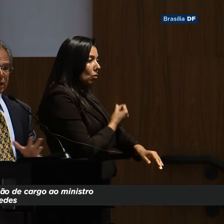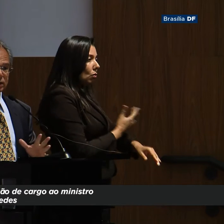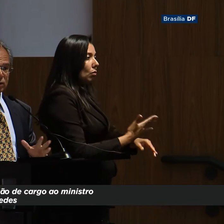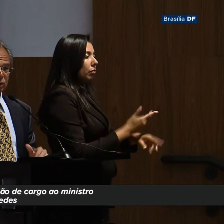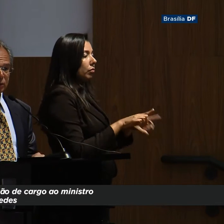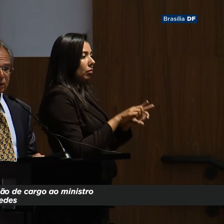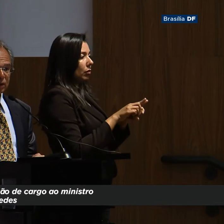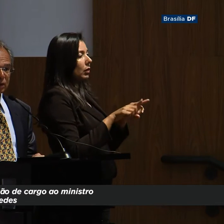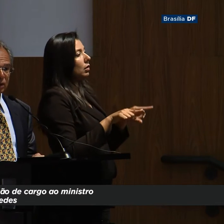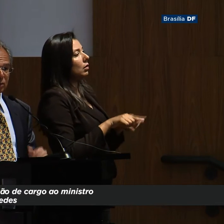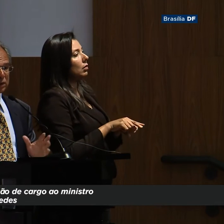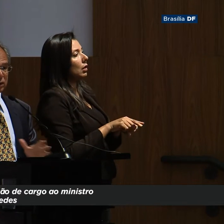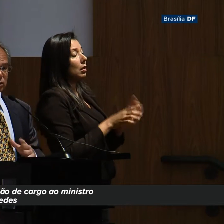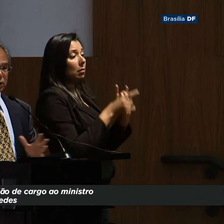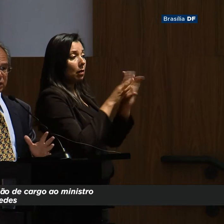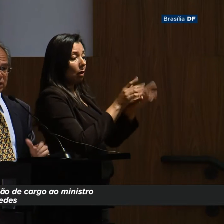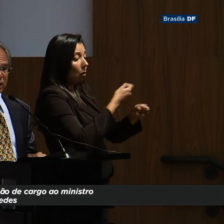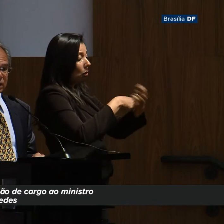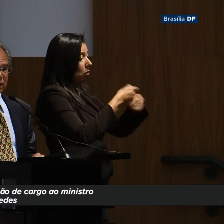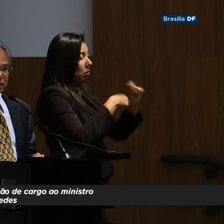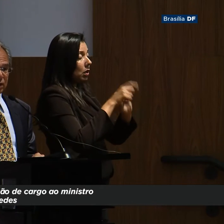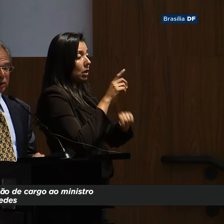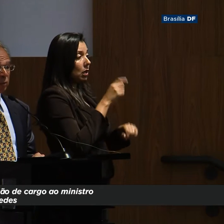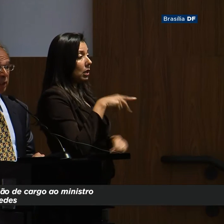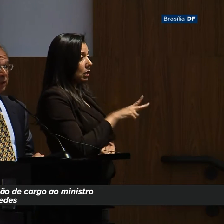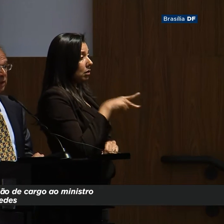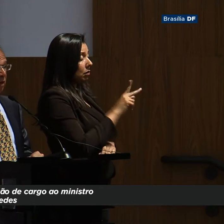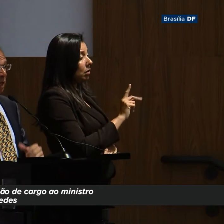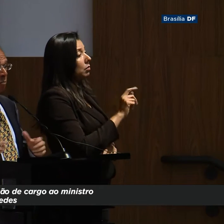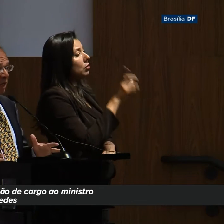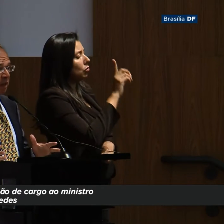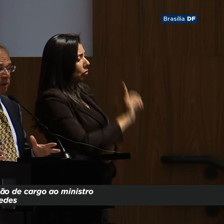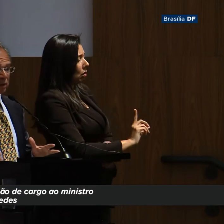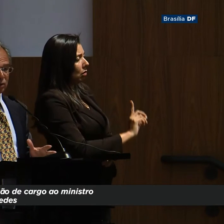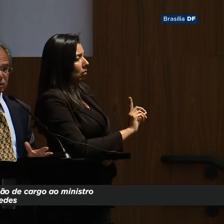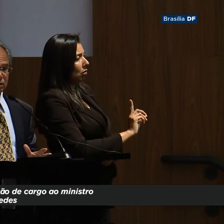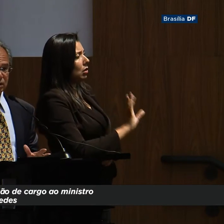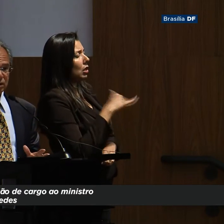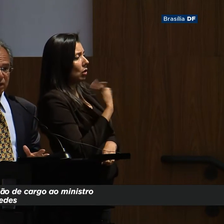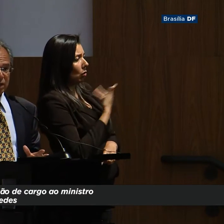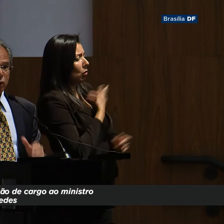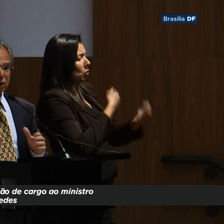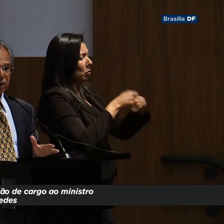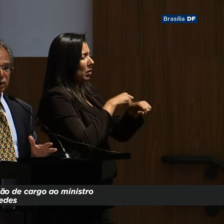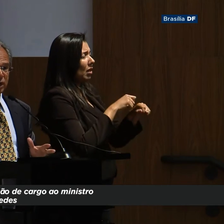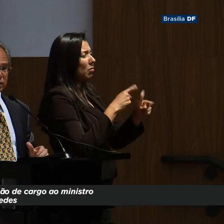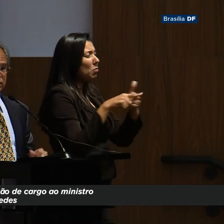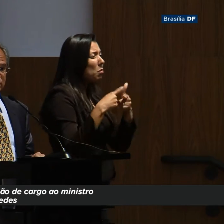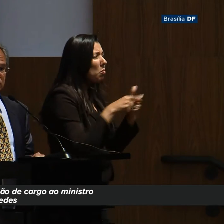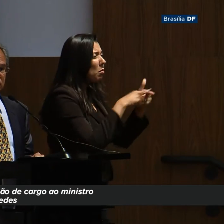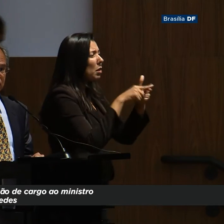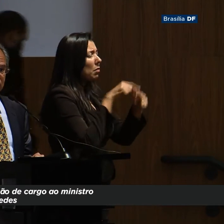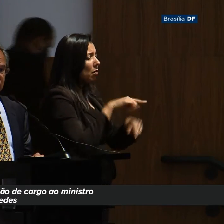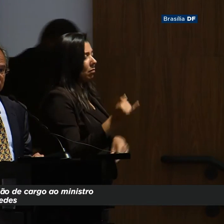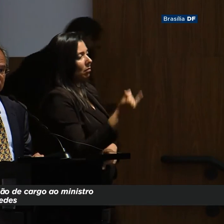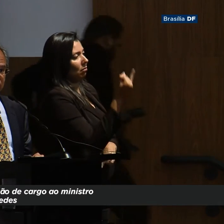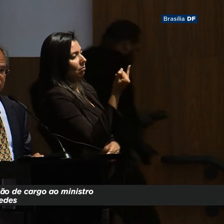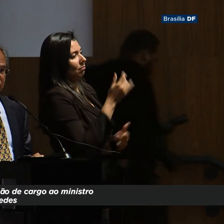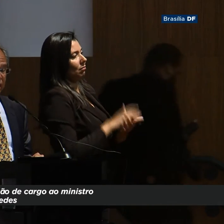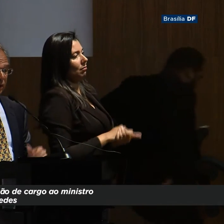e liberais na economia. É uma centro-direita. E a nossa democracia estava capenga sem isso. É importante que haja isso.